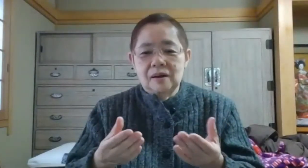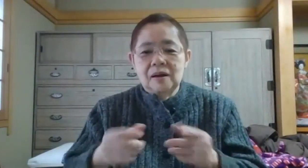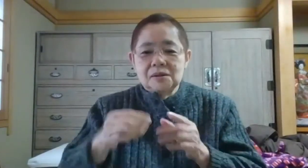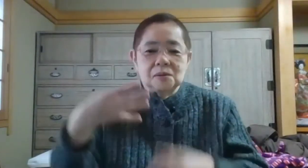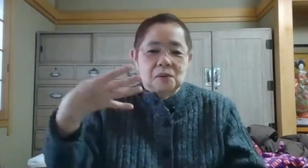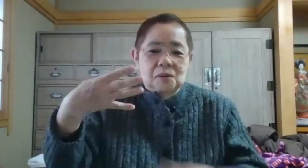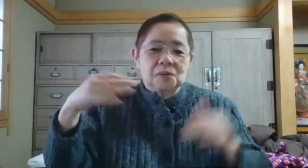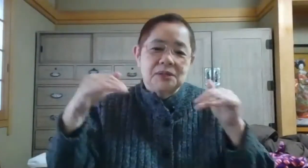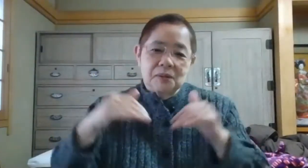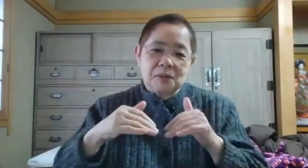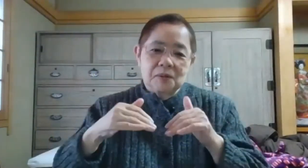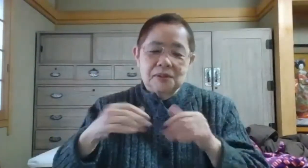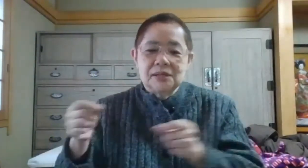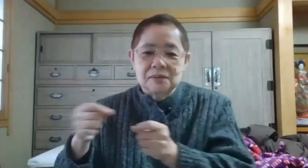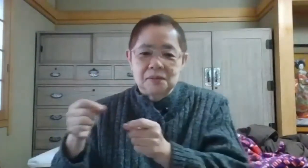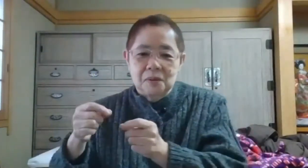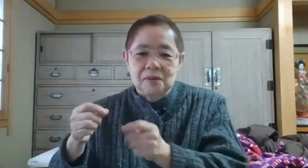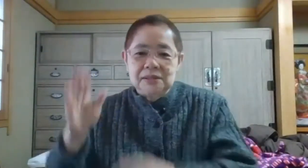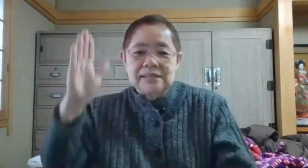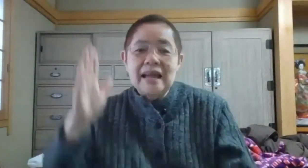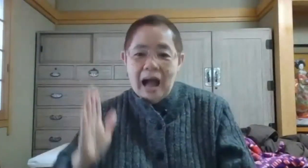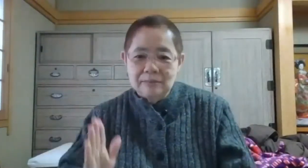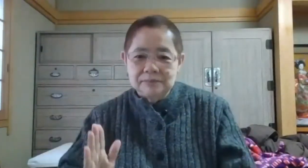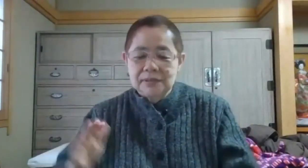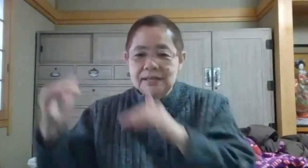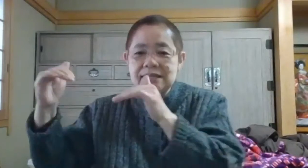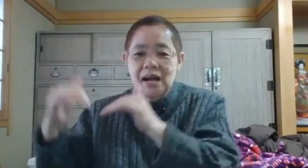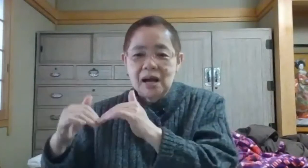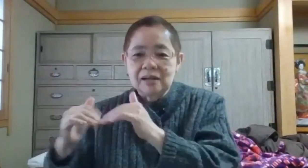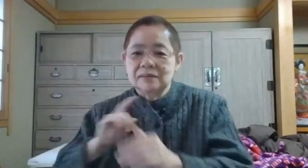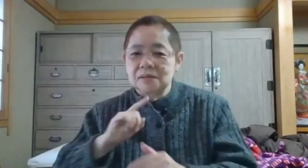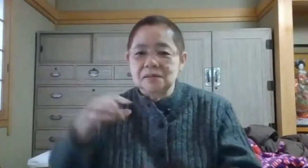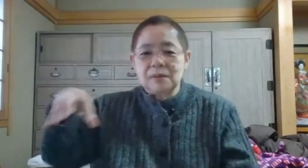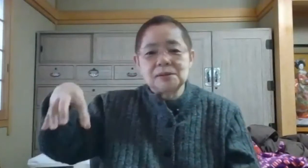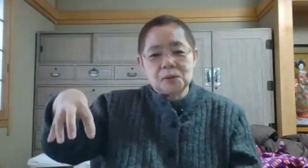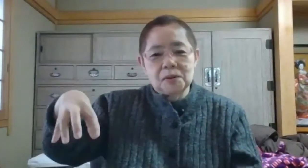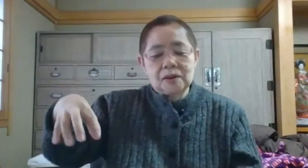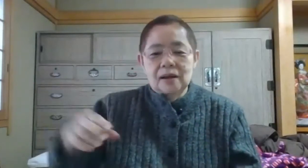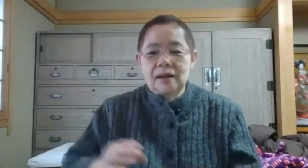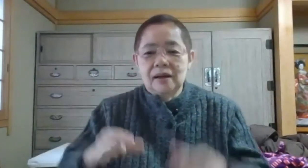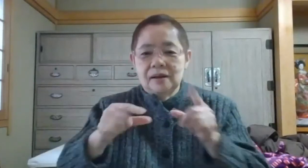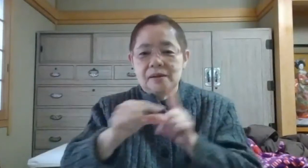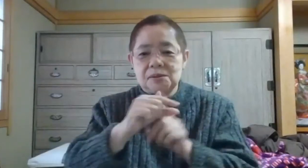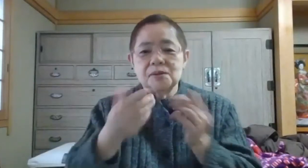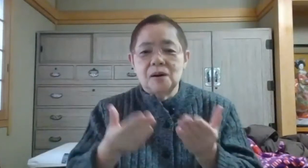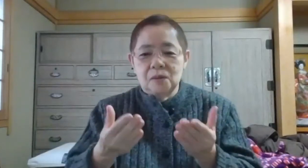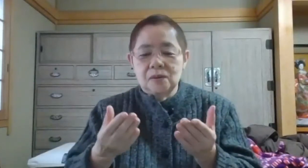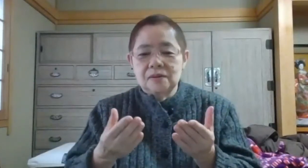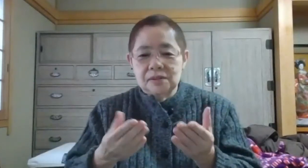その四ツ谷の近くの市谷市谷という場所のえー中学校に